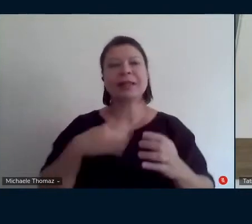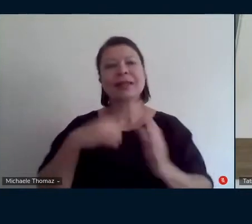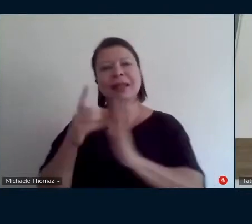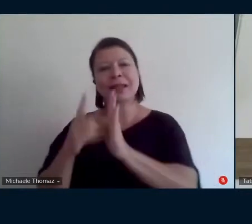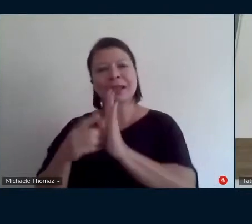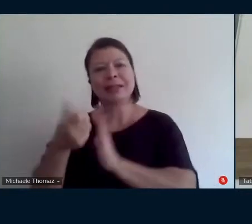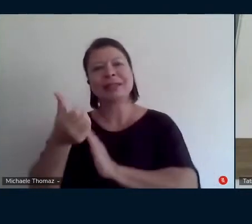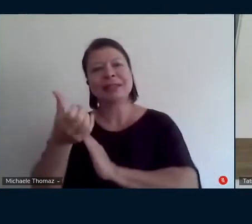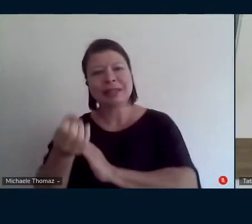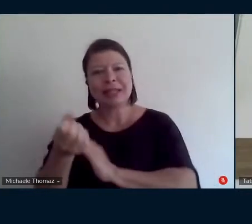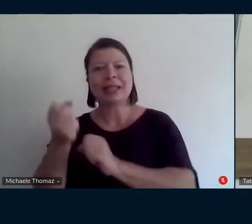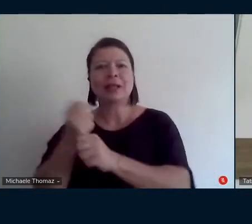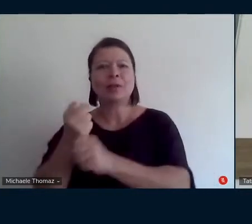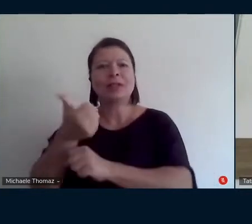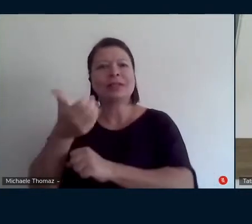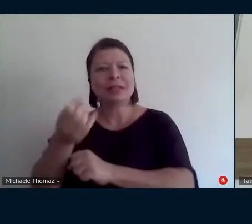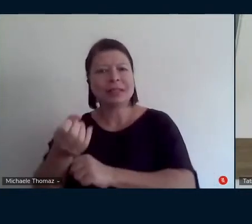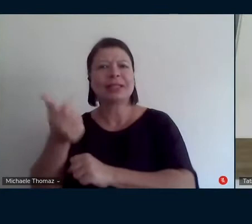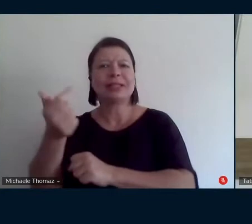teve uma